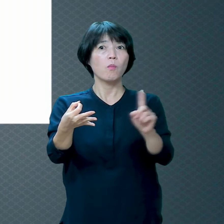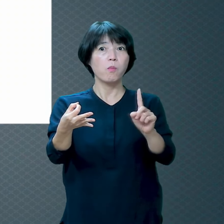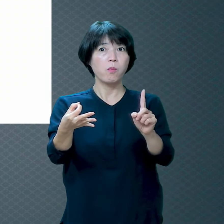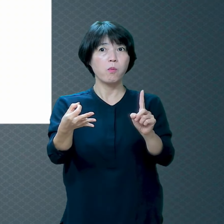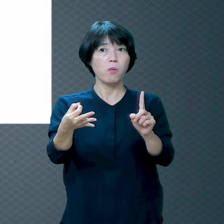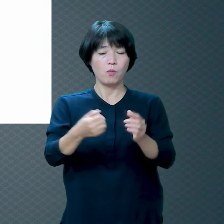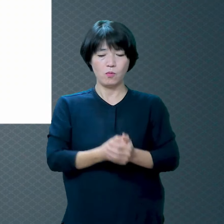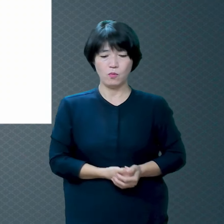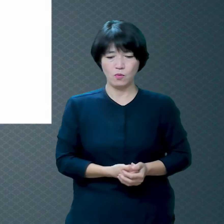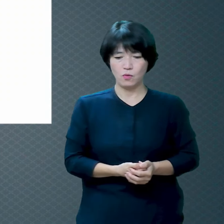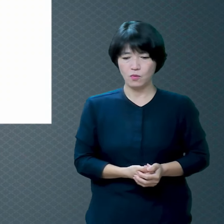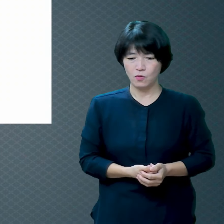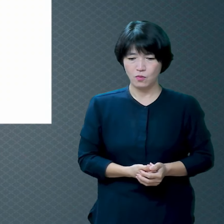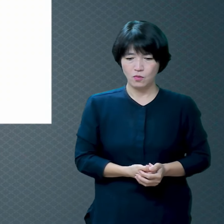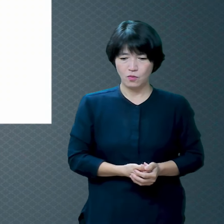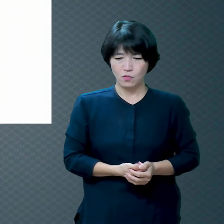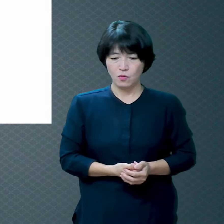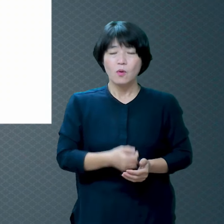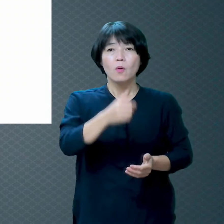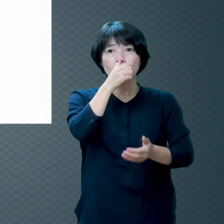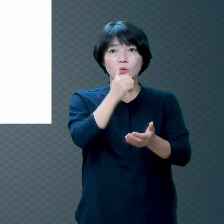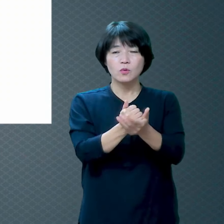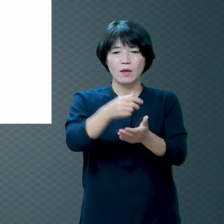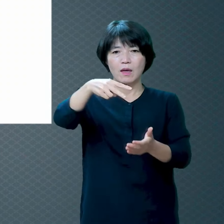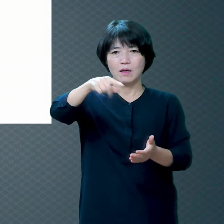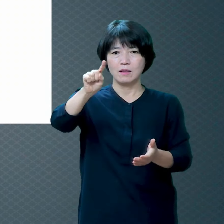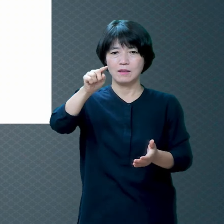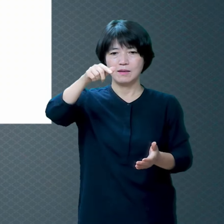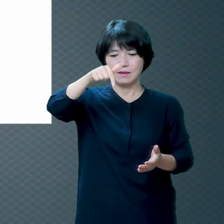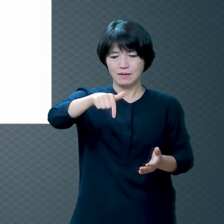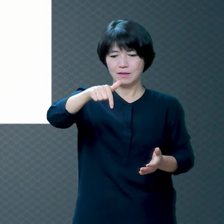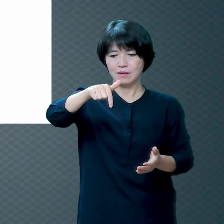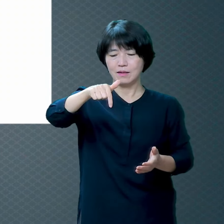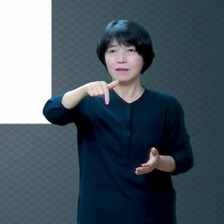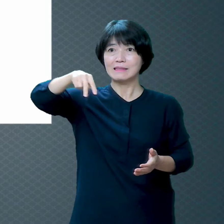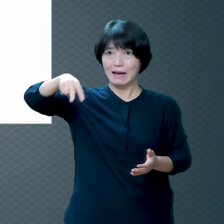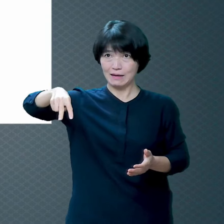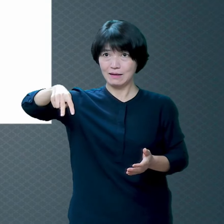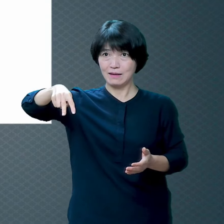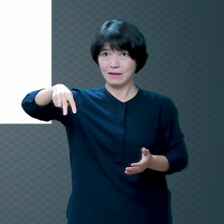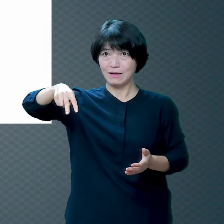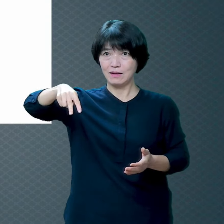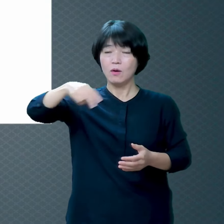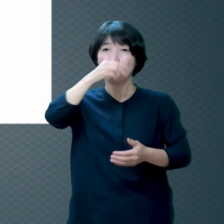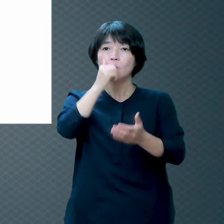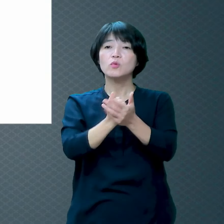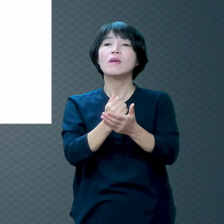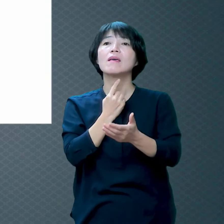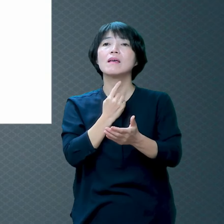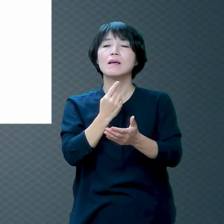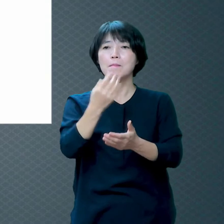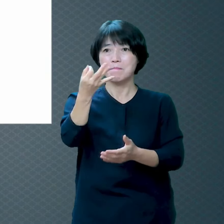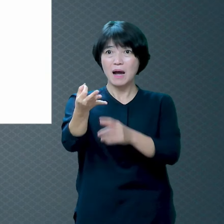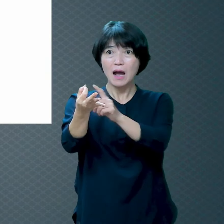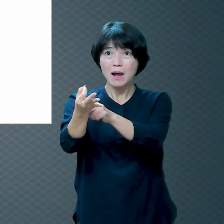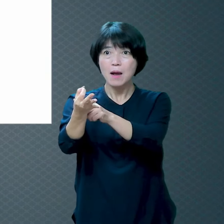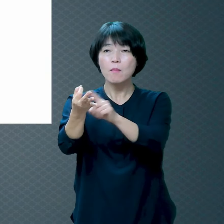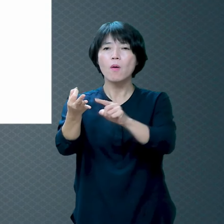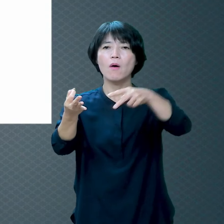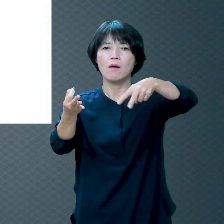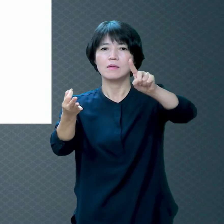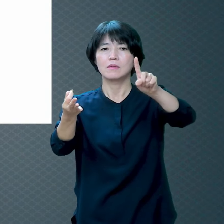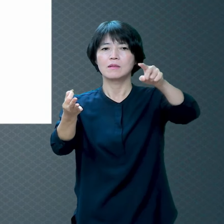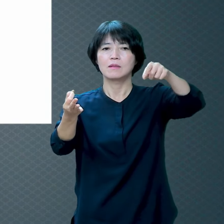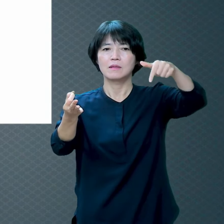이걸 잘 안 쓰는 용어인데 이 삭시라고 하는 용어를 다른 말로